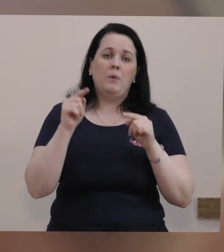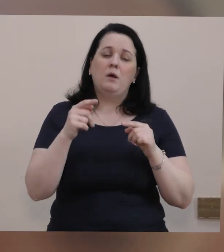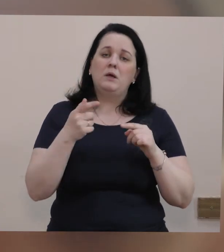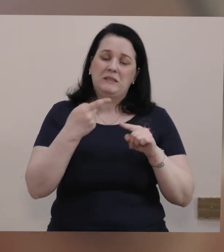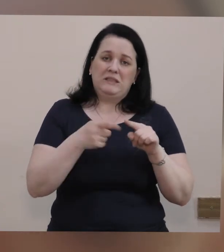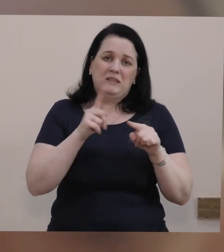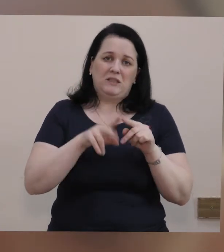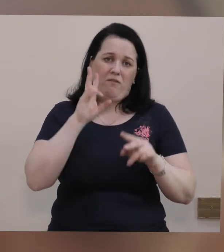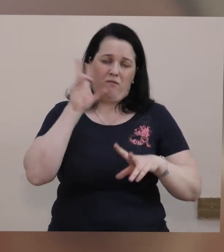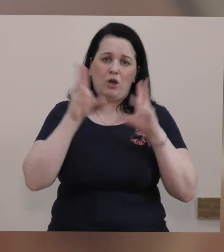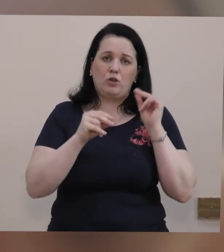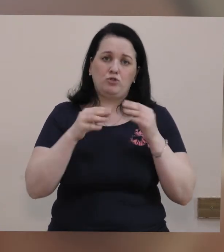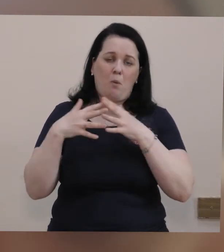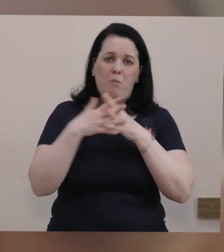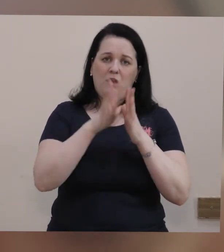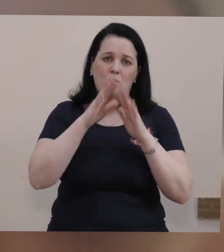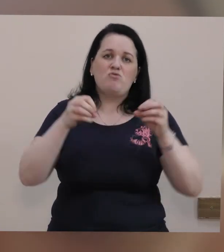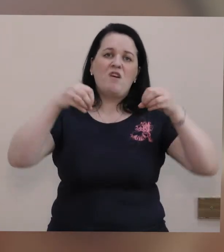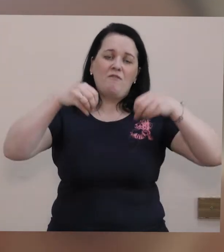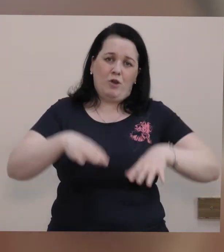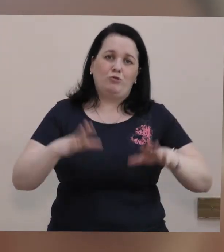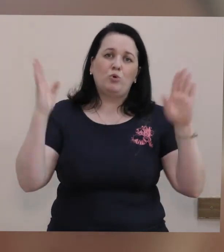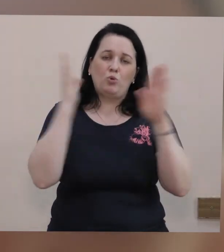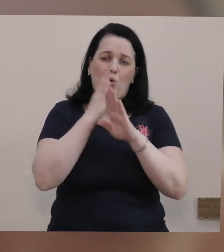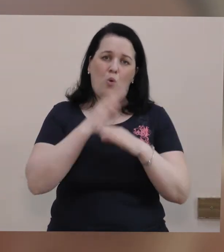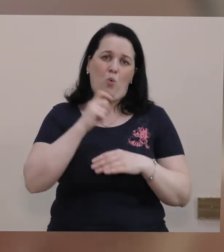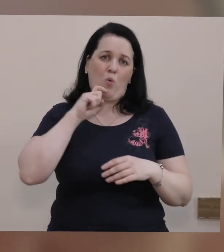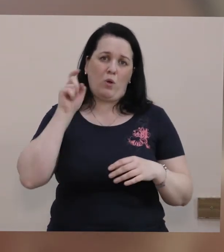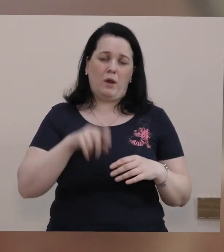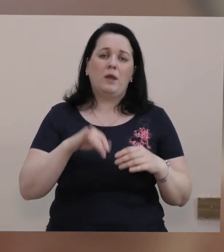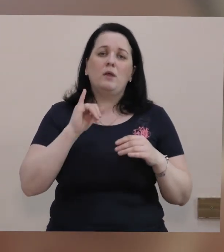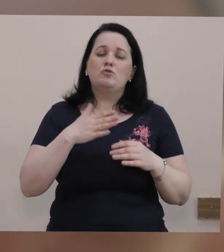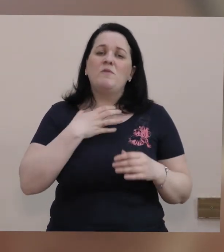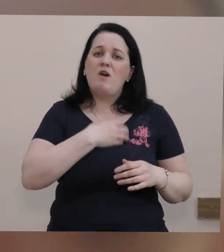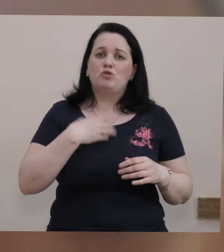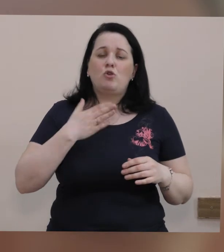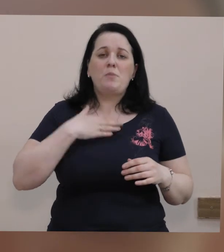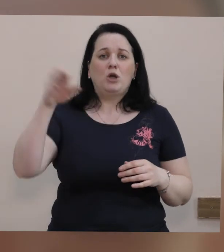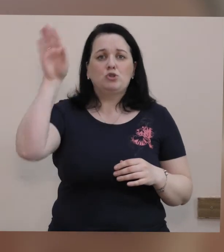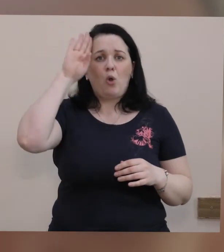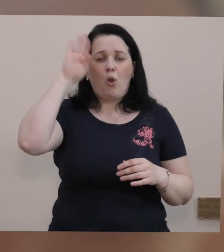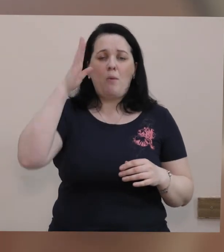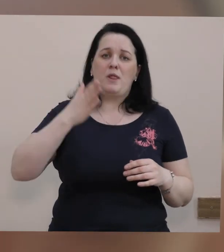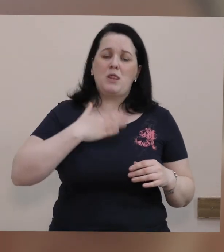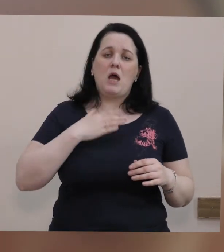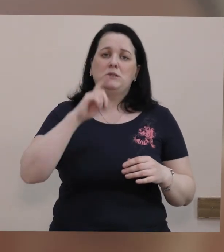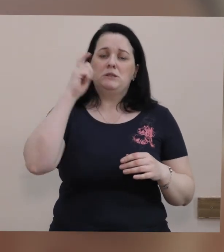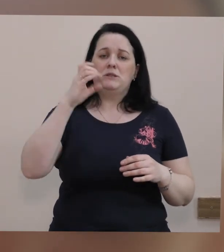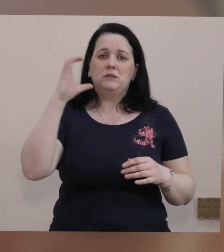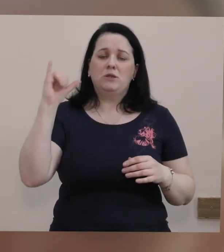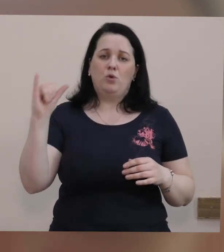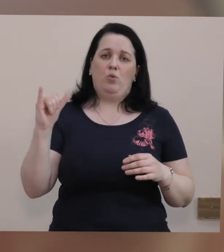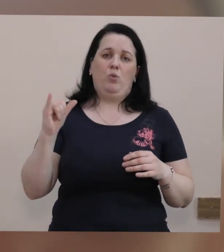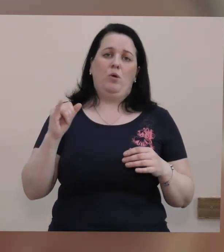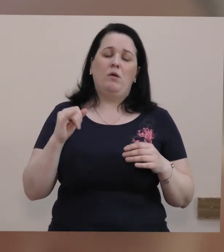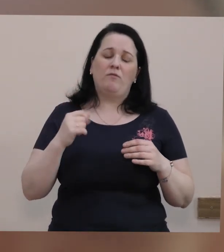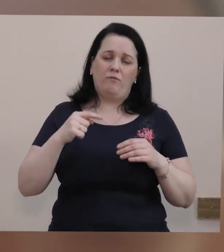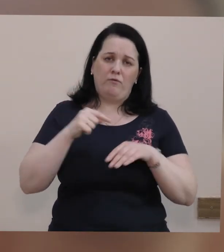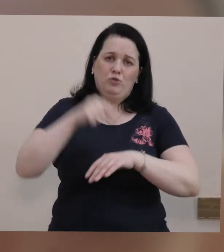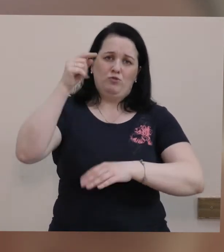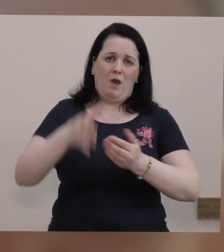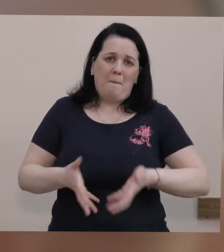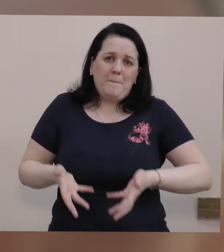ця битва за Донбас буде вирішувати долю України. І дуже важливо, щоб наші хлопці, наші Збройні сили України